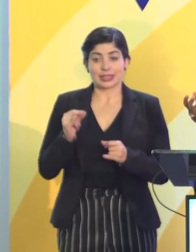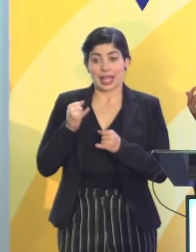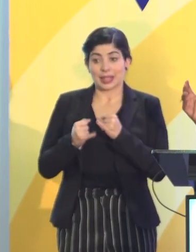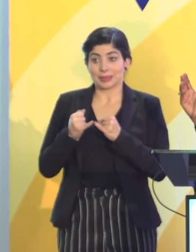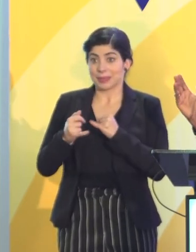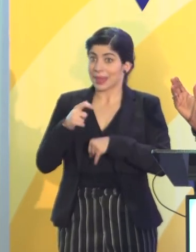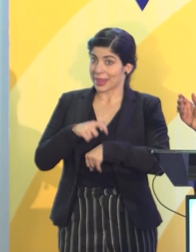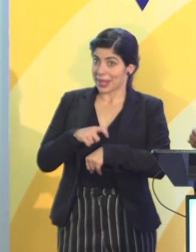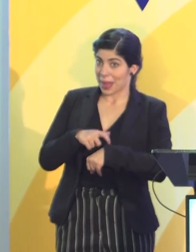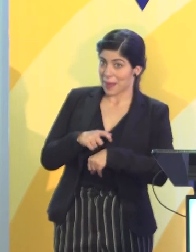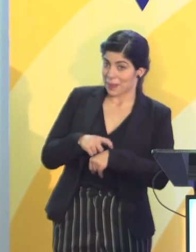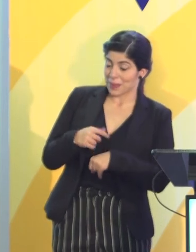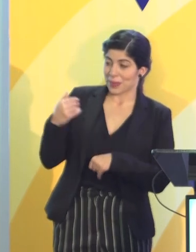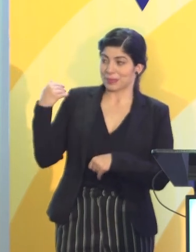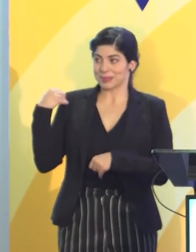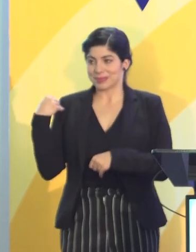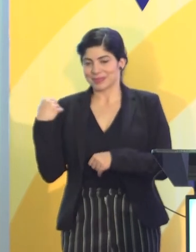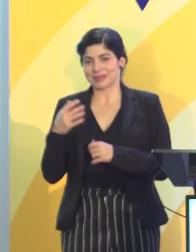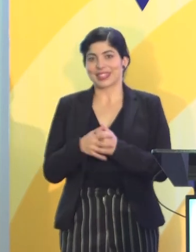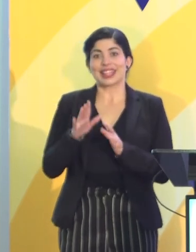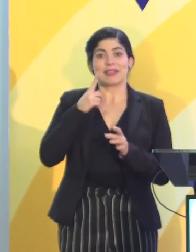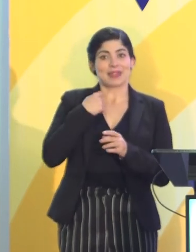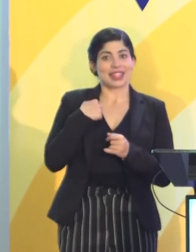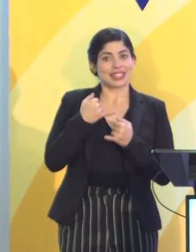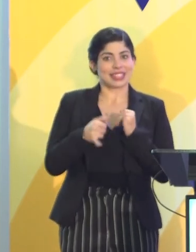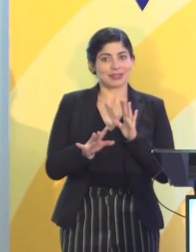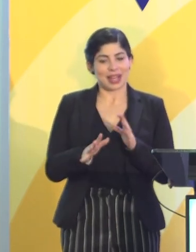acabando el tiempo, dice Chari, que ya se me acabó.